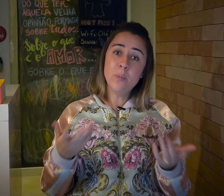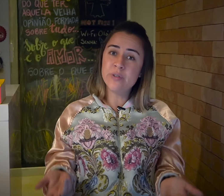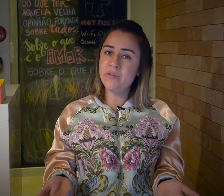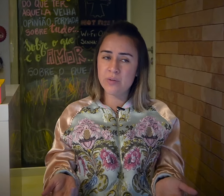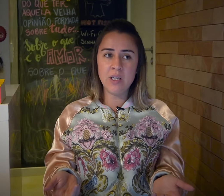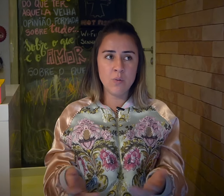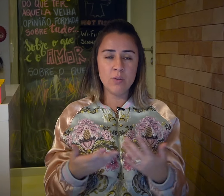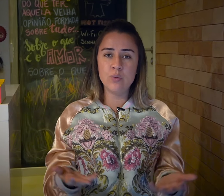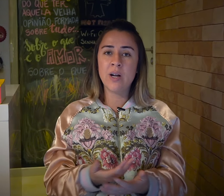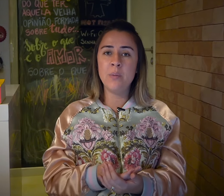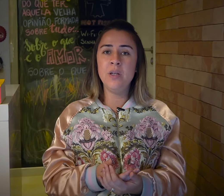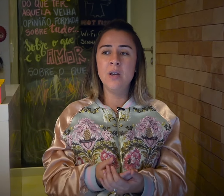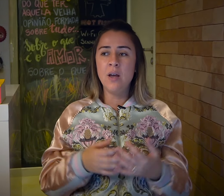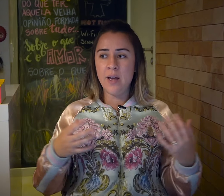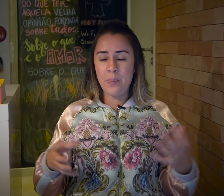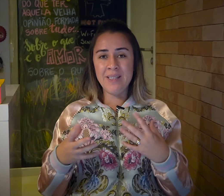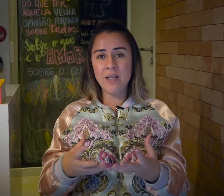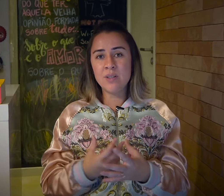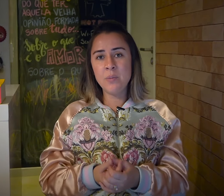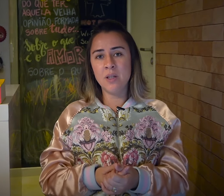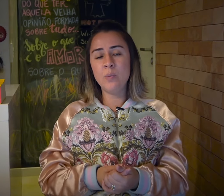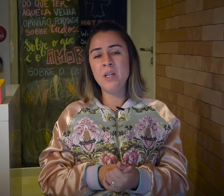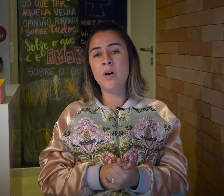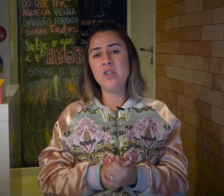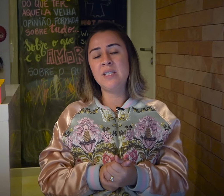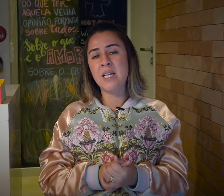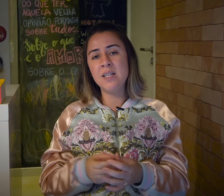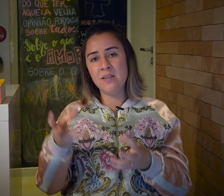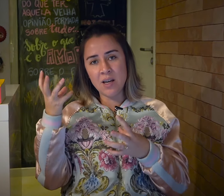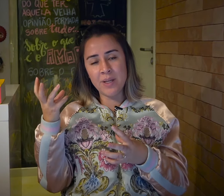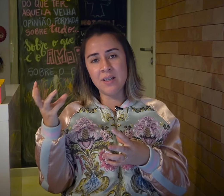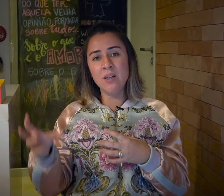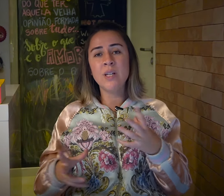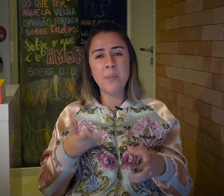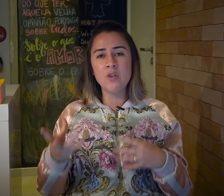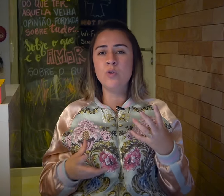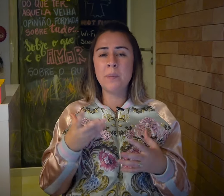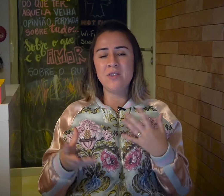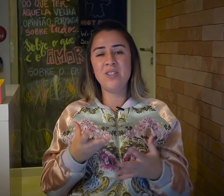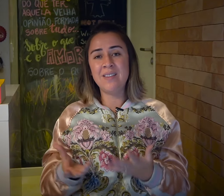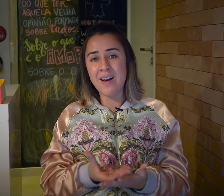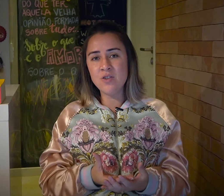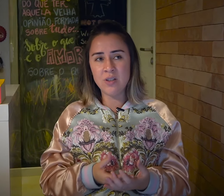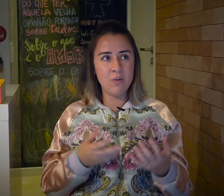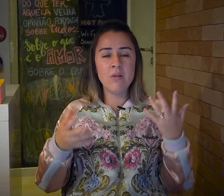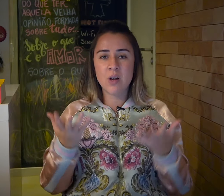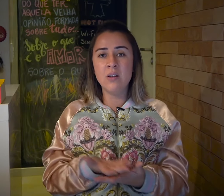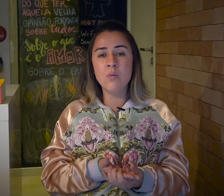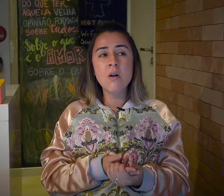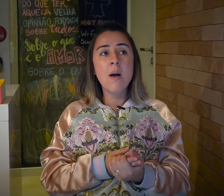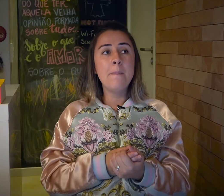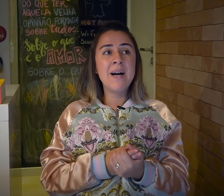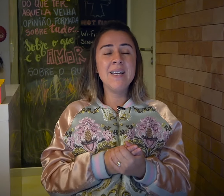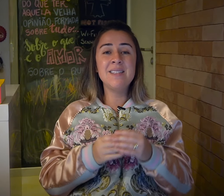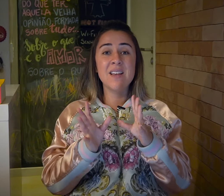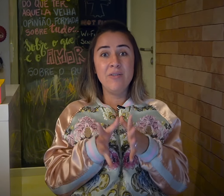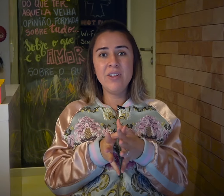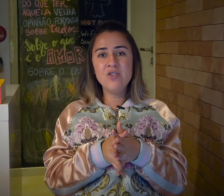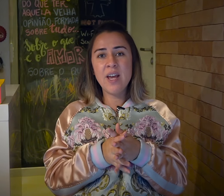É possível, sim, que um adulto acabe aprendendo e assimilando uma linguagem de sinais e armazenando, né? Depende muito da plasticidade neural de cada um. Mas, via de